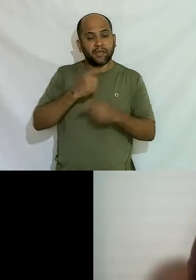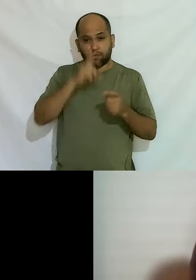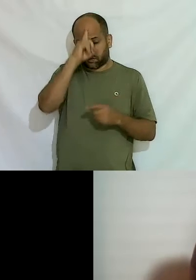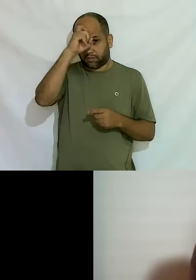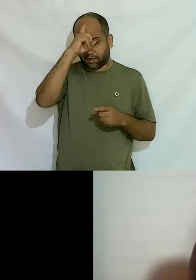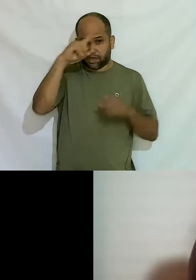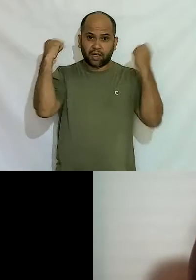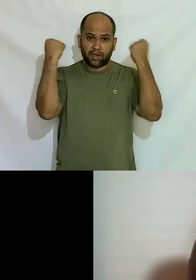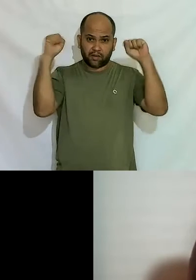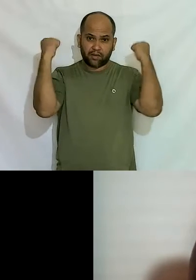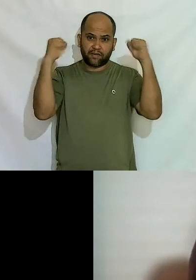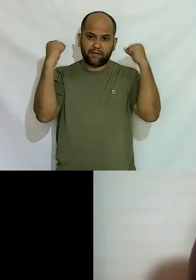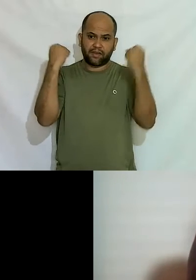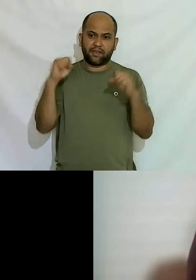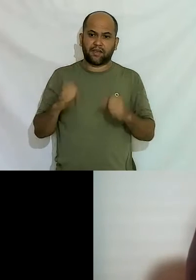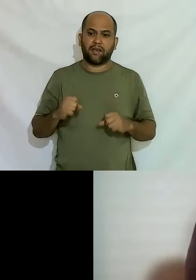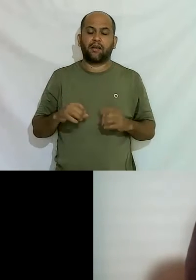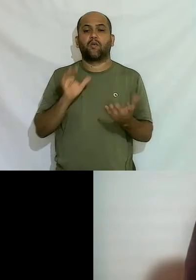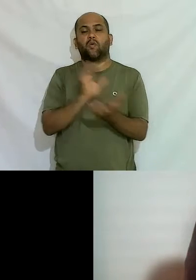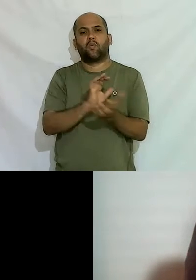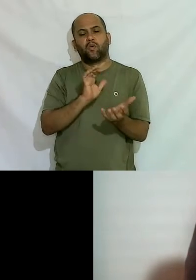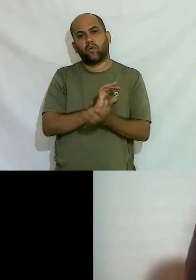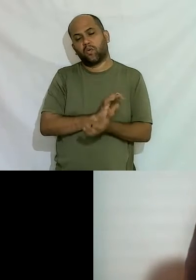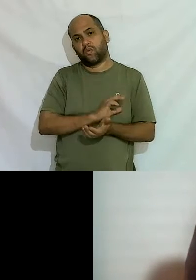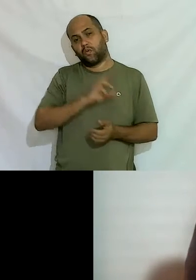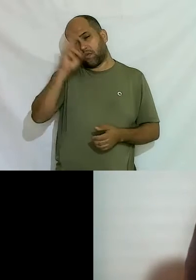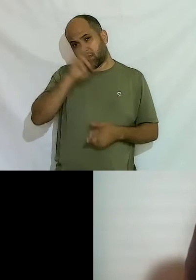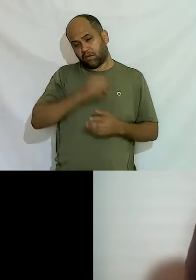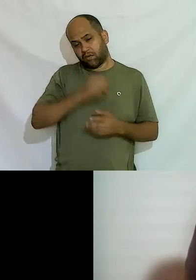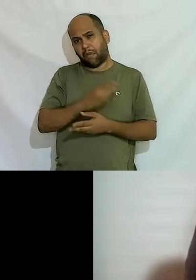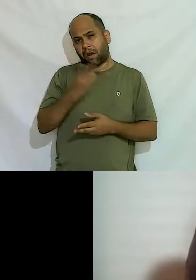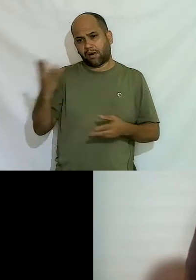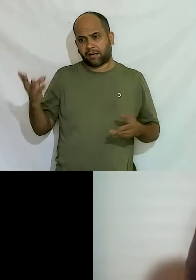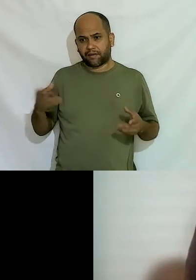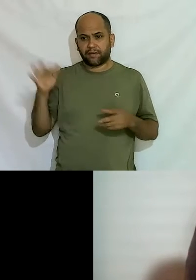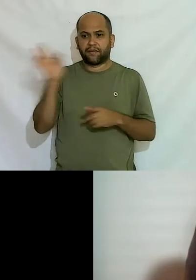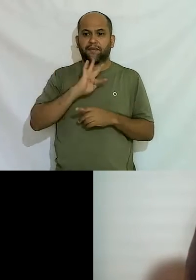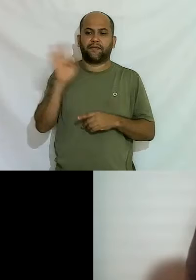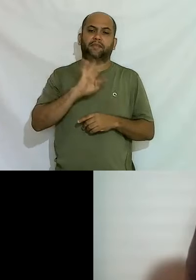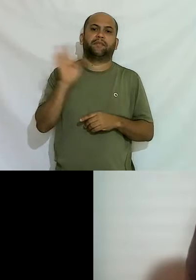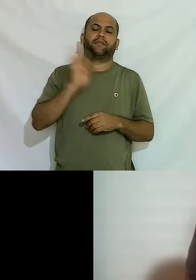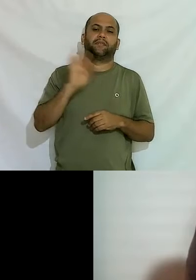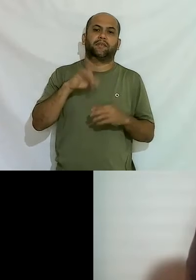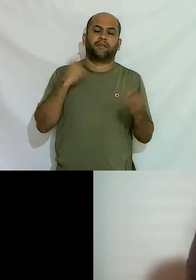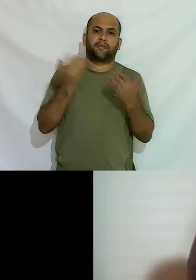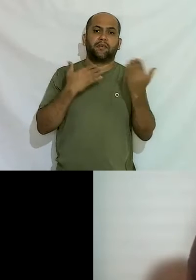financeira educação física então Márcia é um público bem bem amplo de graduação aqui que a gente está está